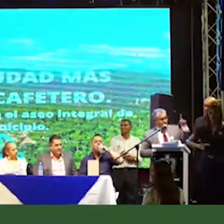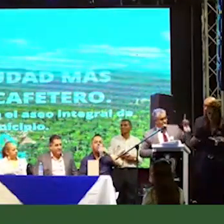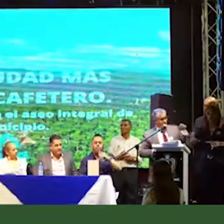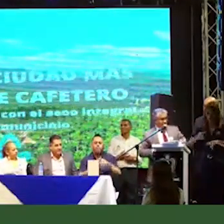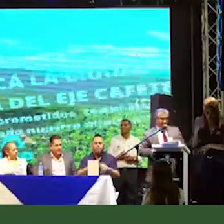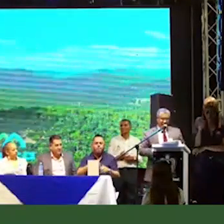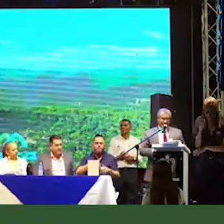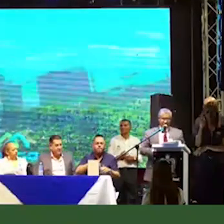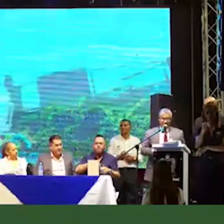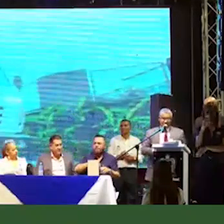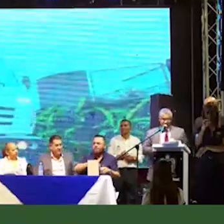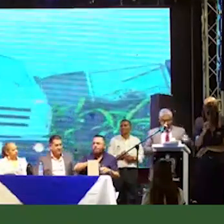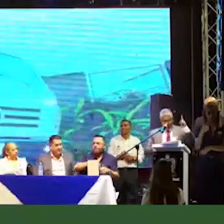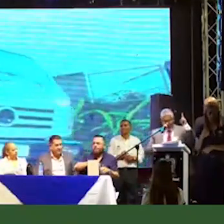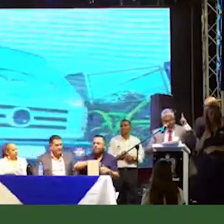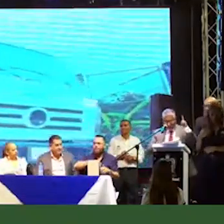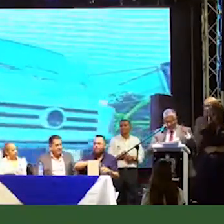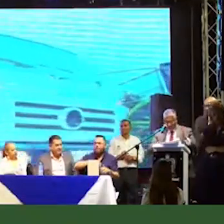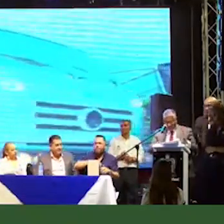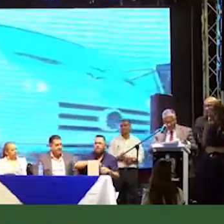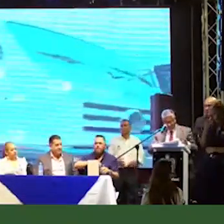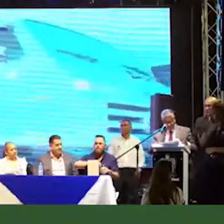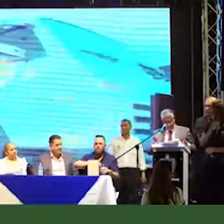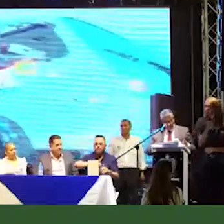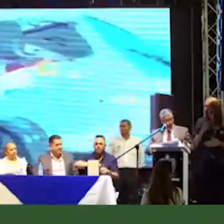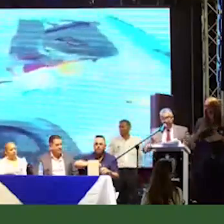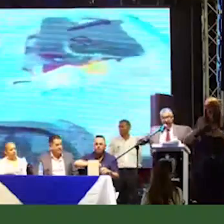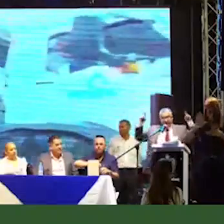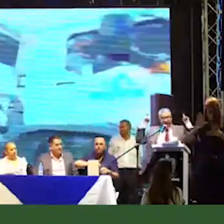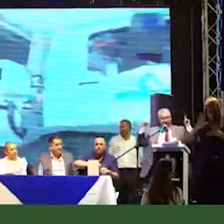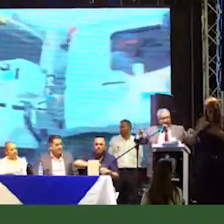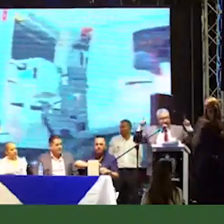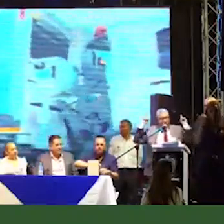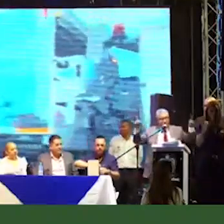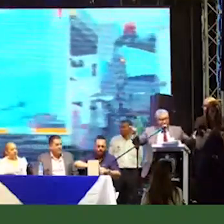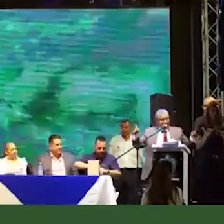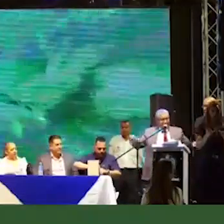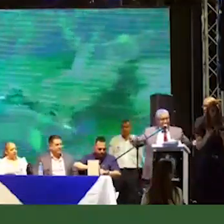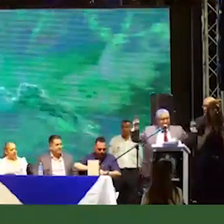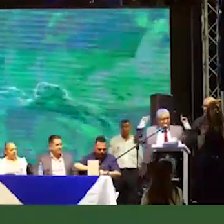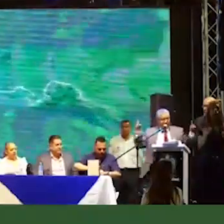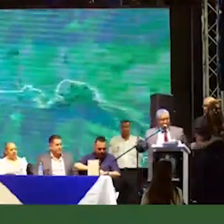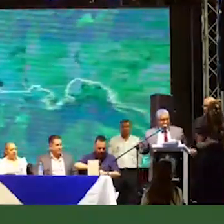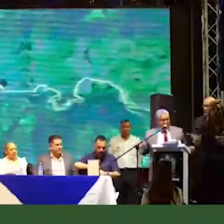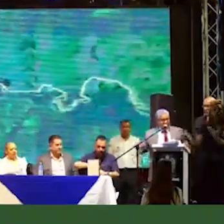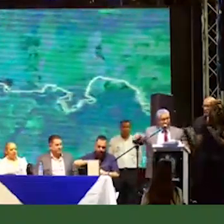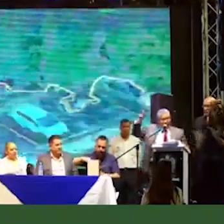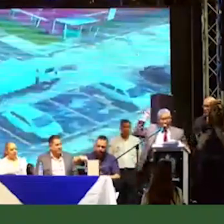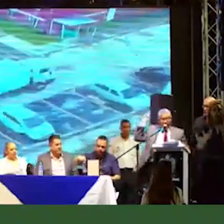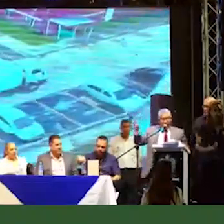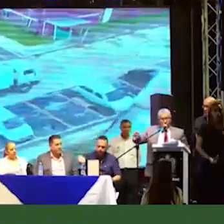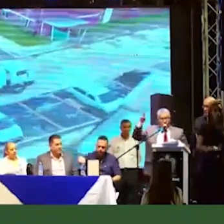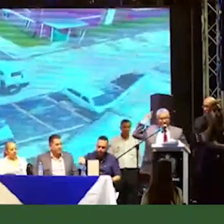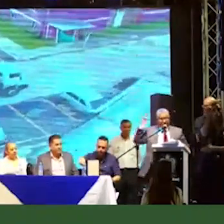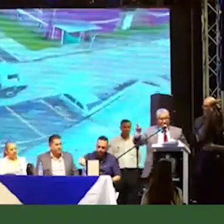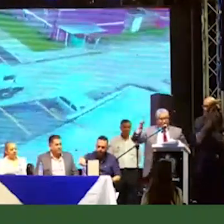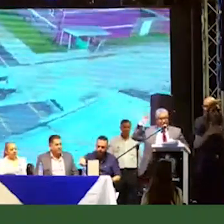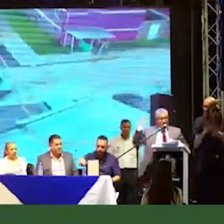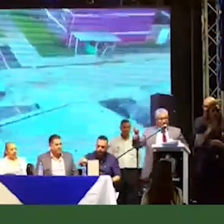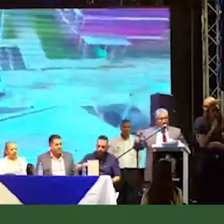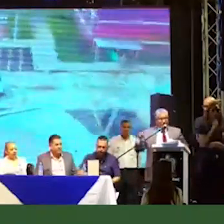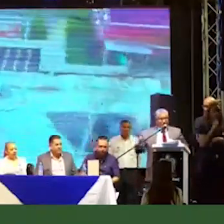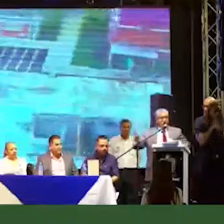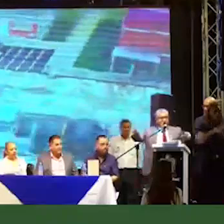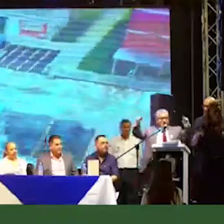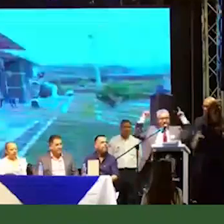Como lo juré y como lo prometí, aquí está nuevamente la operación de acueducto, aseo y